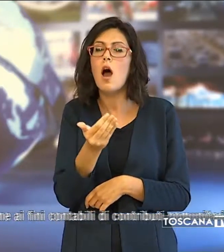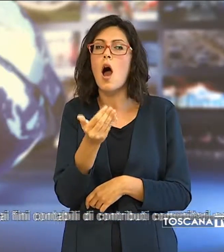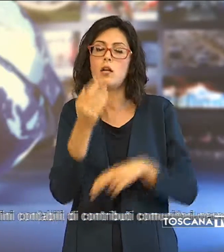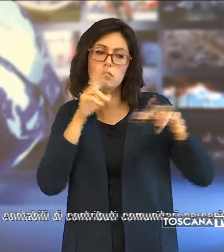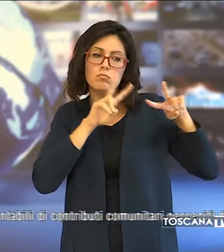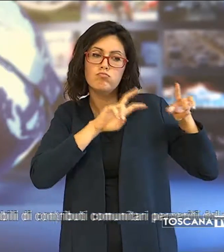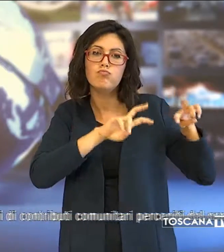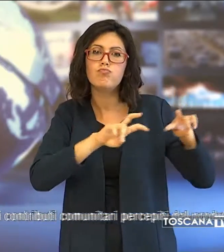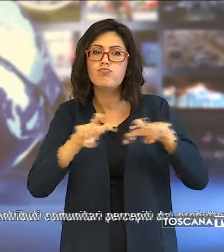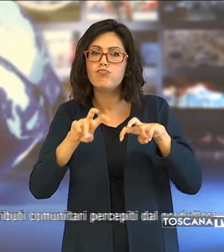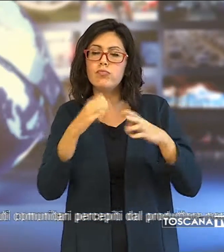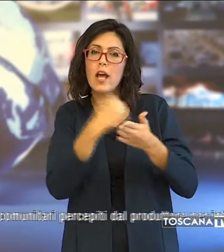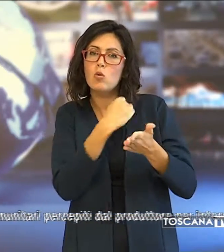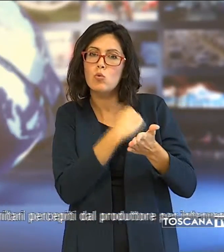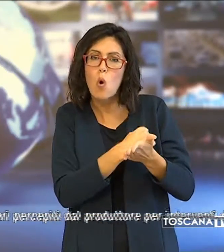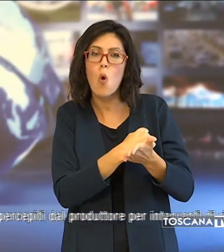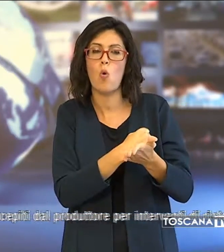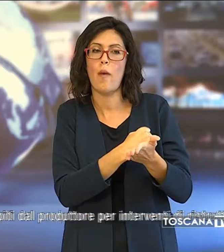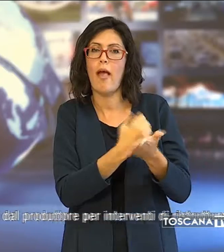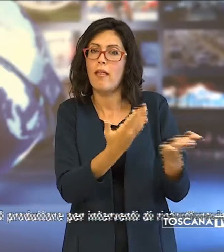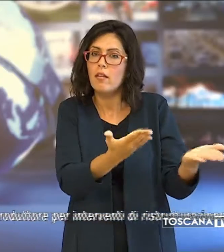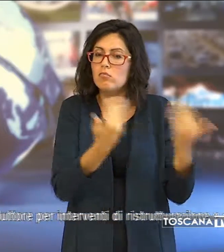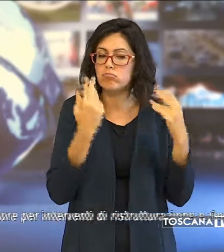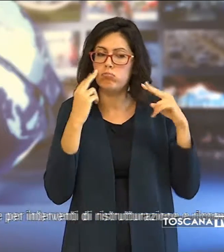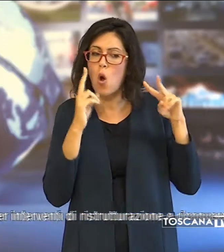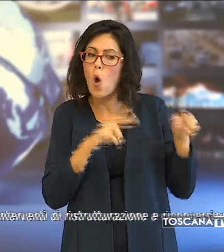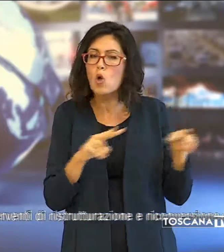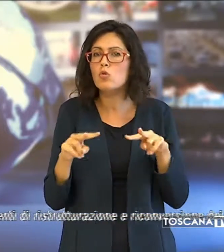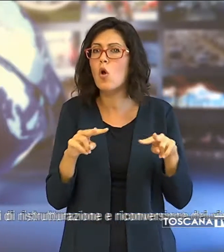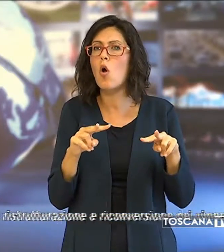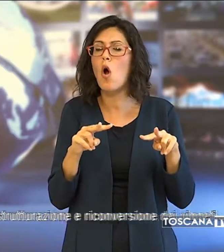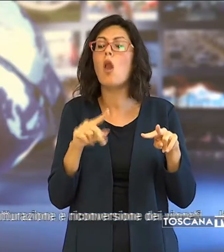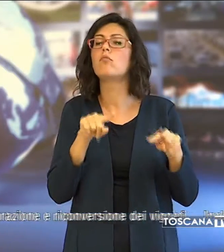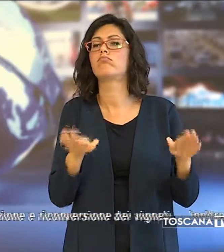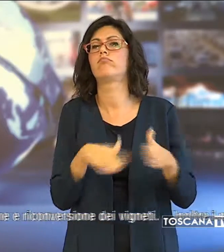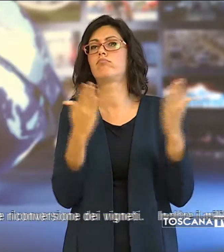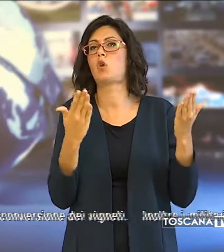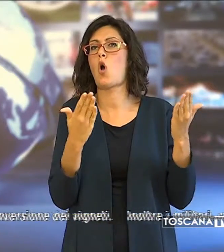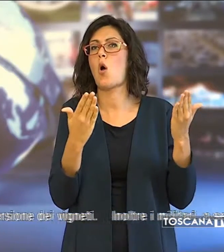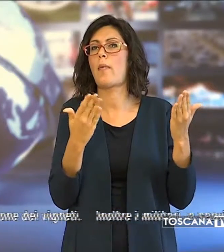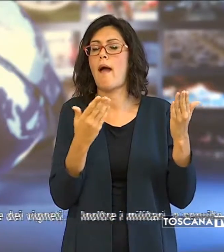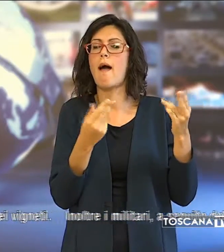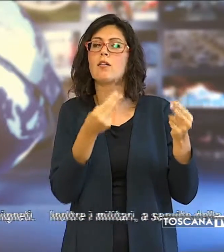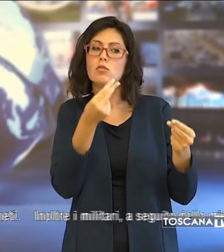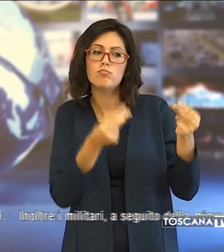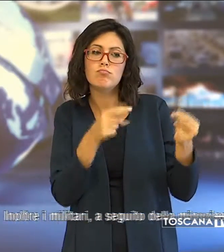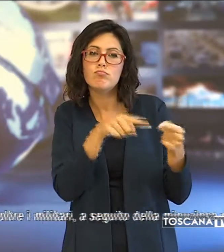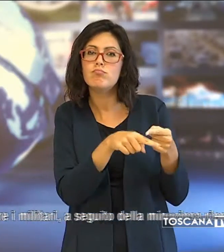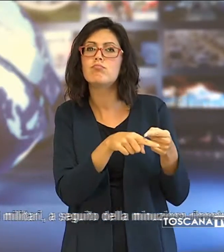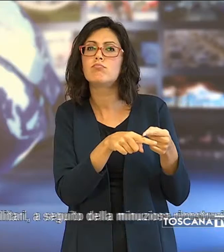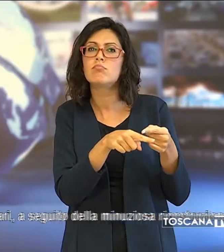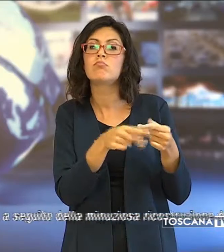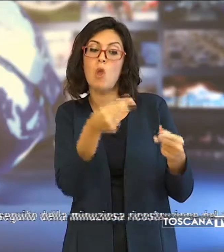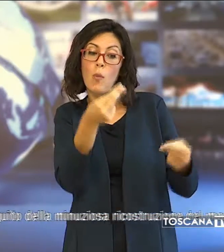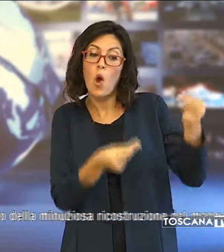analisi della documentazione acquisita al controllo, hanno appurato l'errata rilevazione ai fini